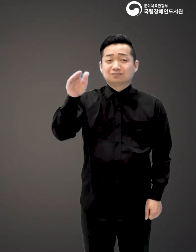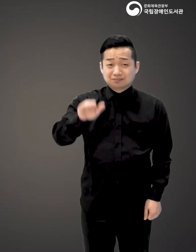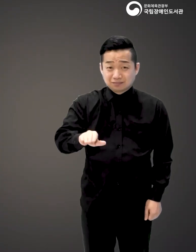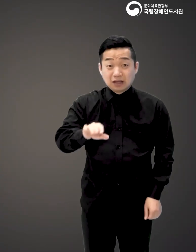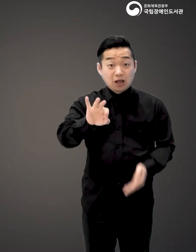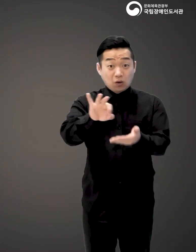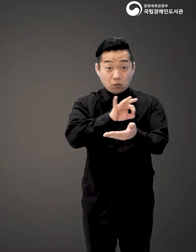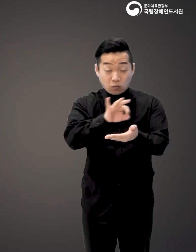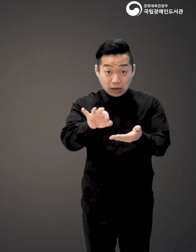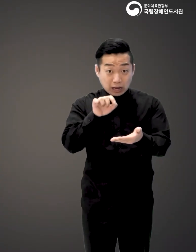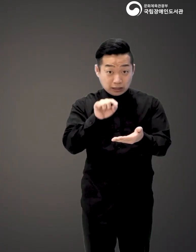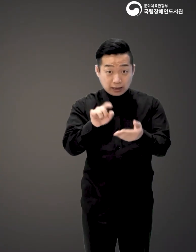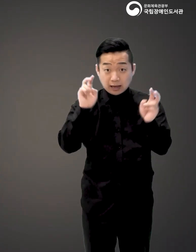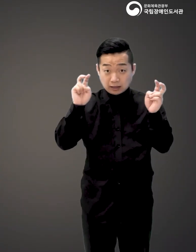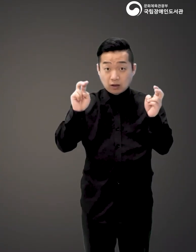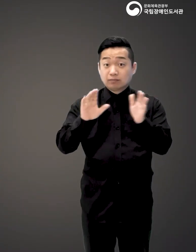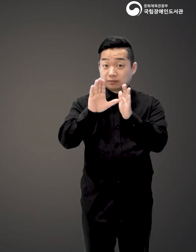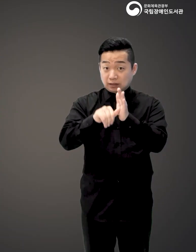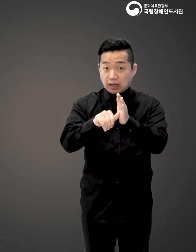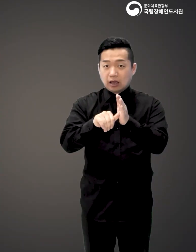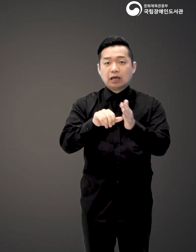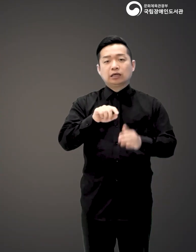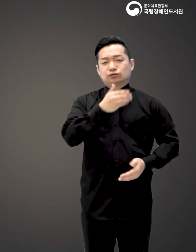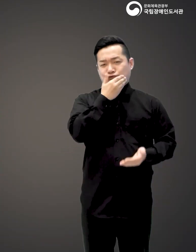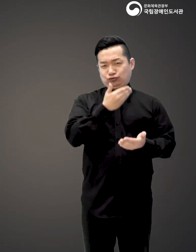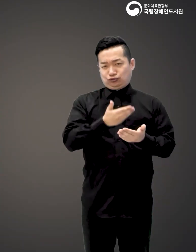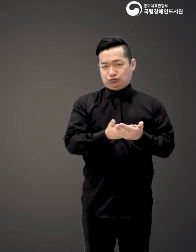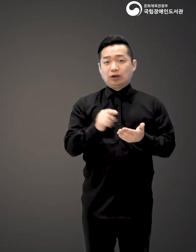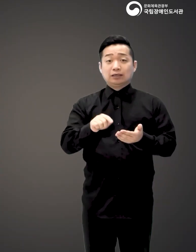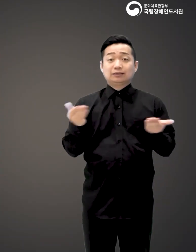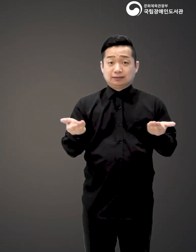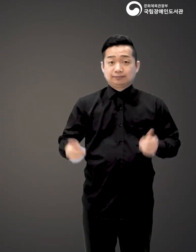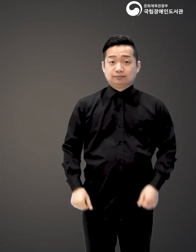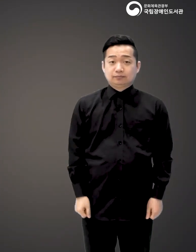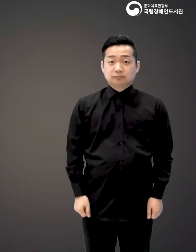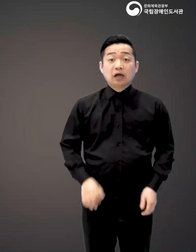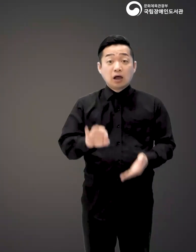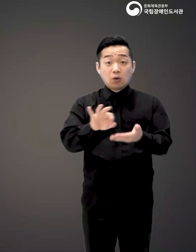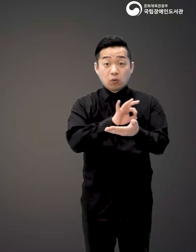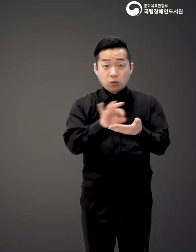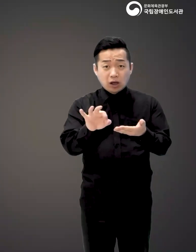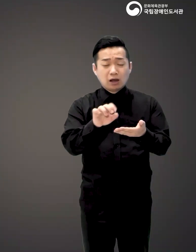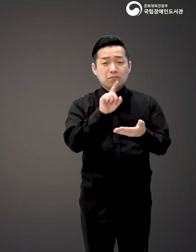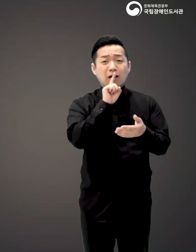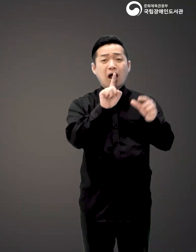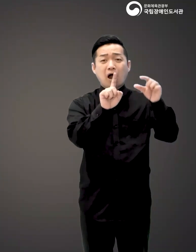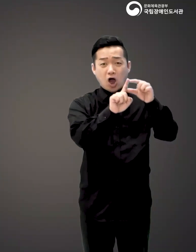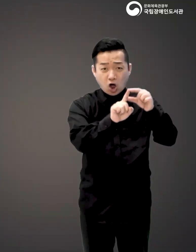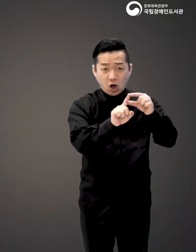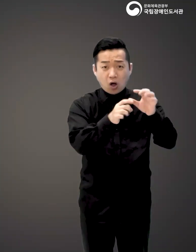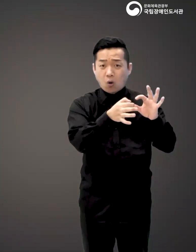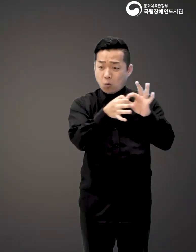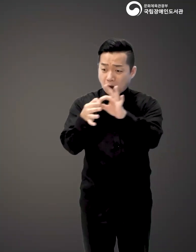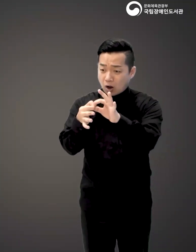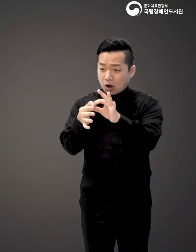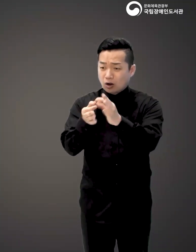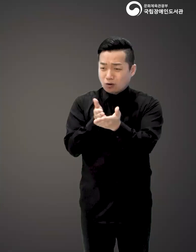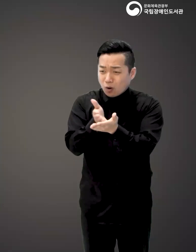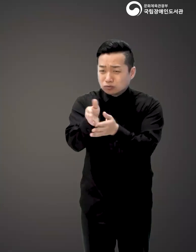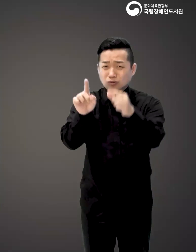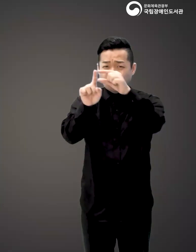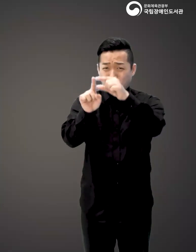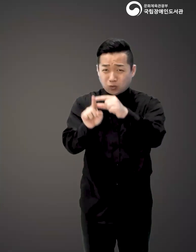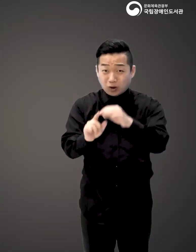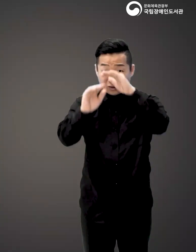그럼에도 불구하고 회계는 기업에서 참 중요한 부분을 차지합니다. 그치만 회계라는 단어는 물론 관련된 모든